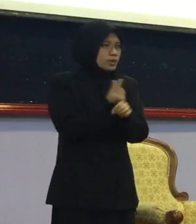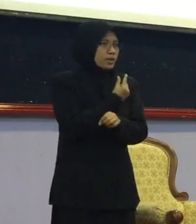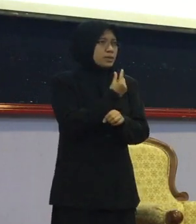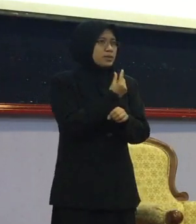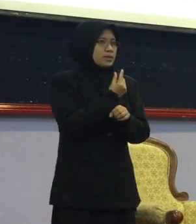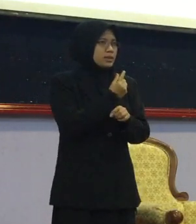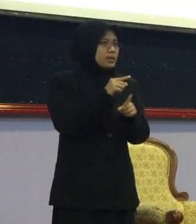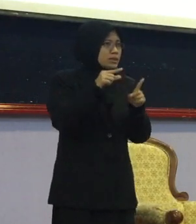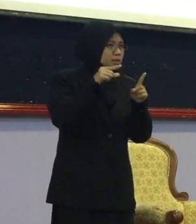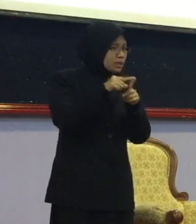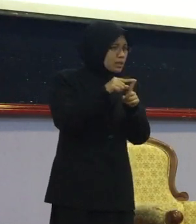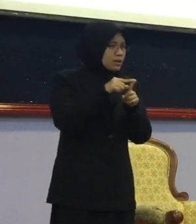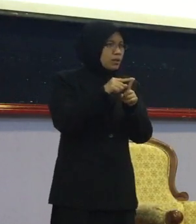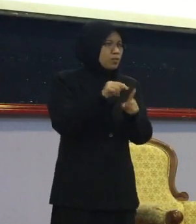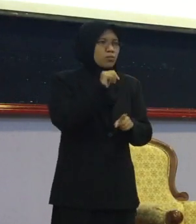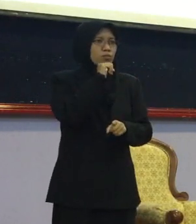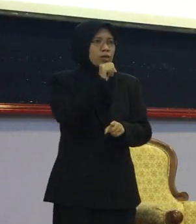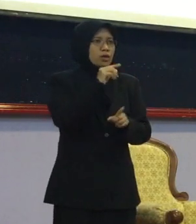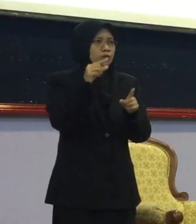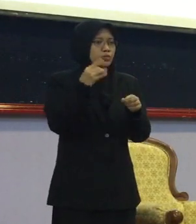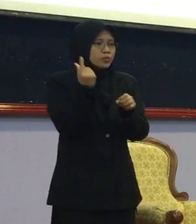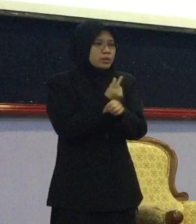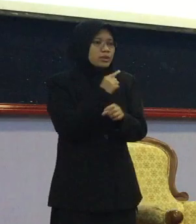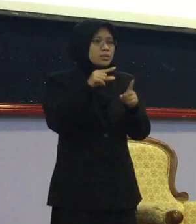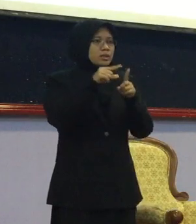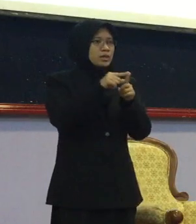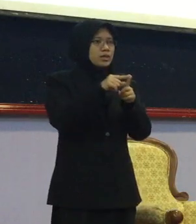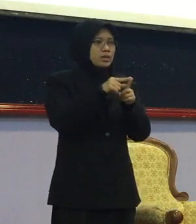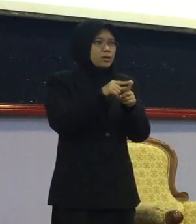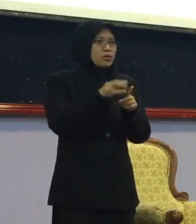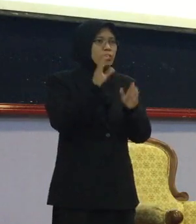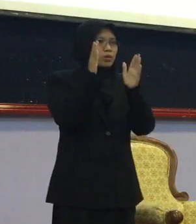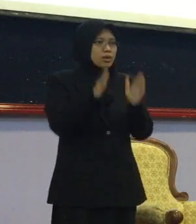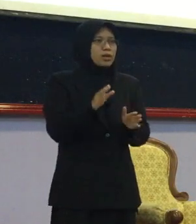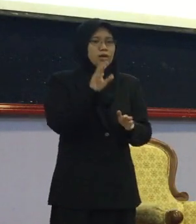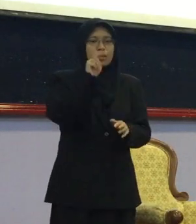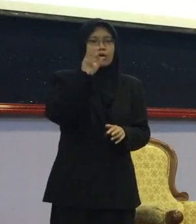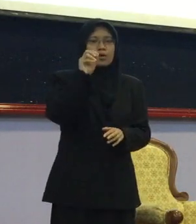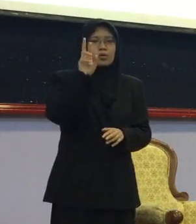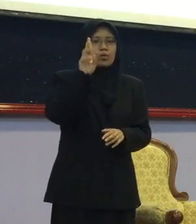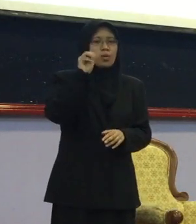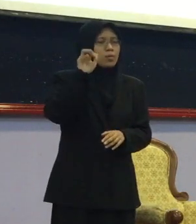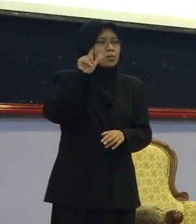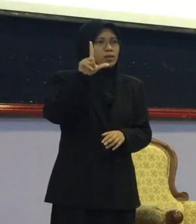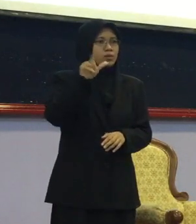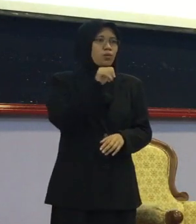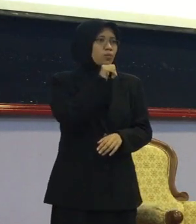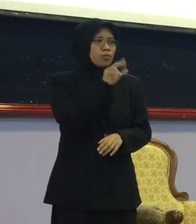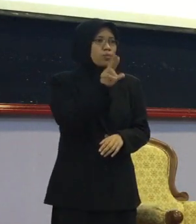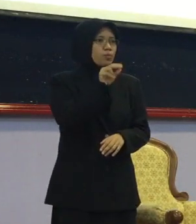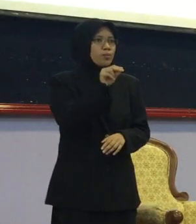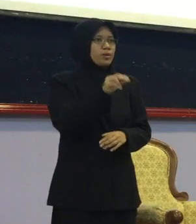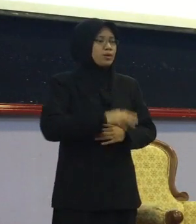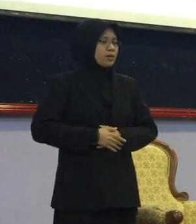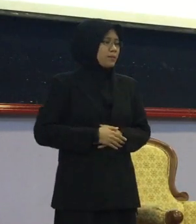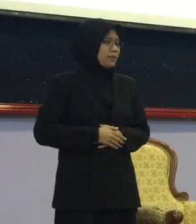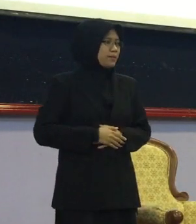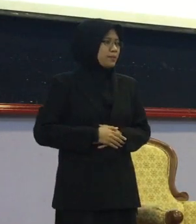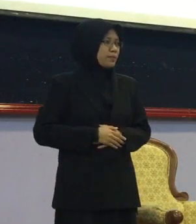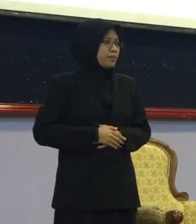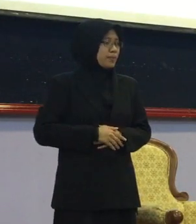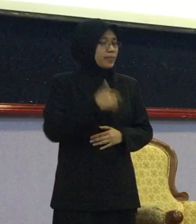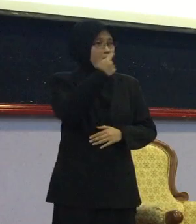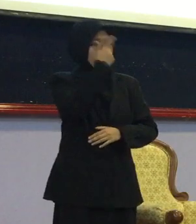upaya Bukan orang normal Dan tak normal Kami normal Betul kan Kawan-kawan Sahabat-sahabat Ok Jadi sebab itu Kita